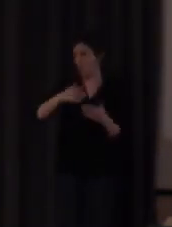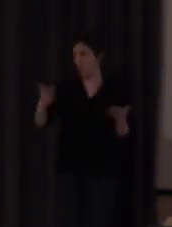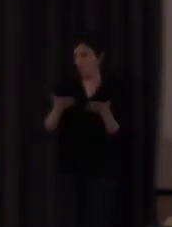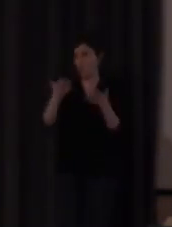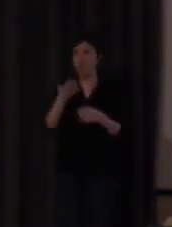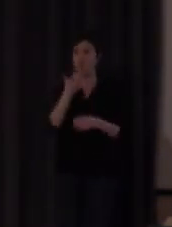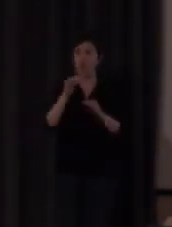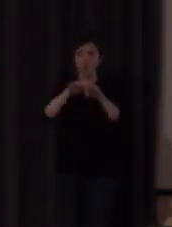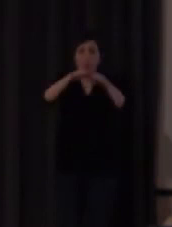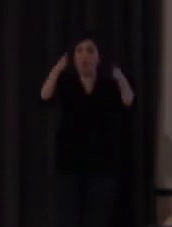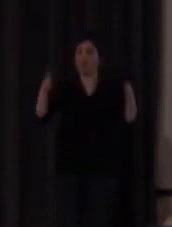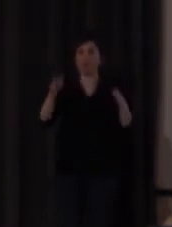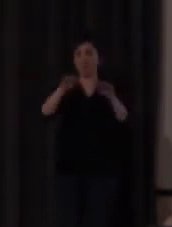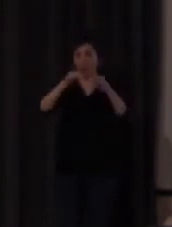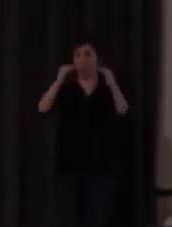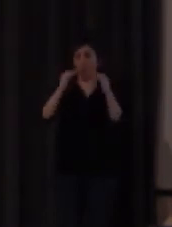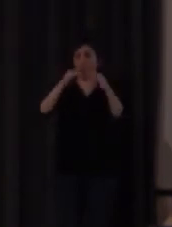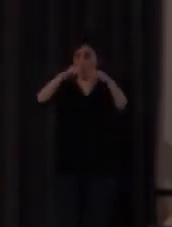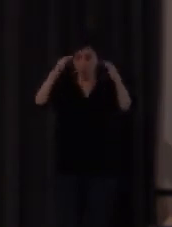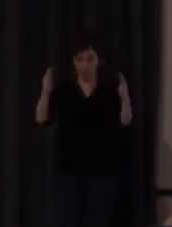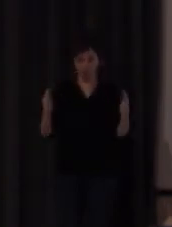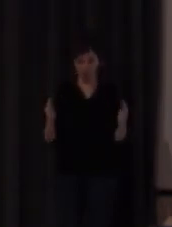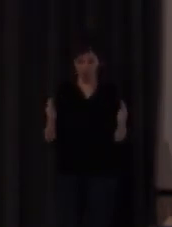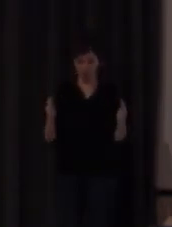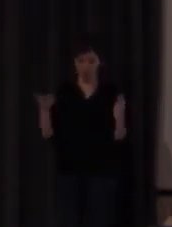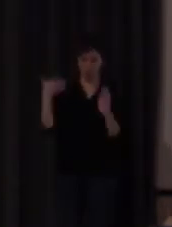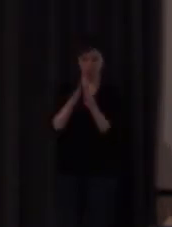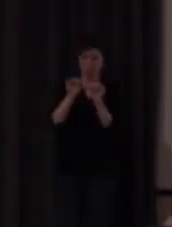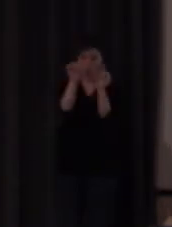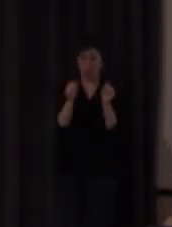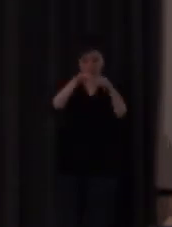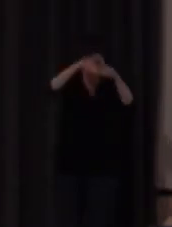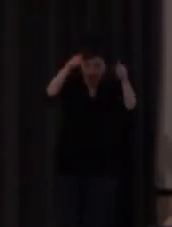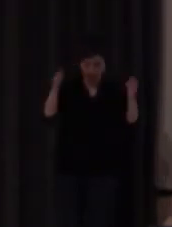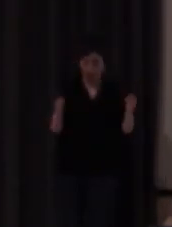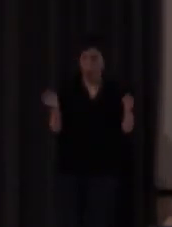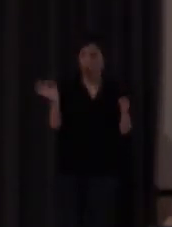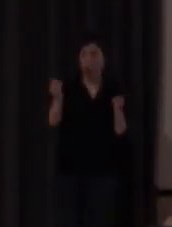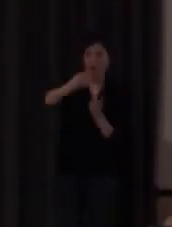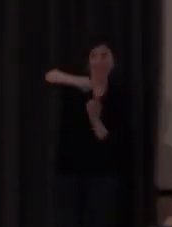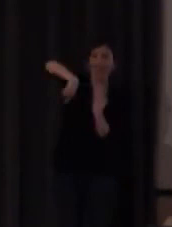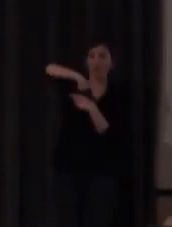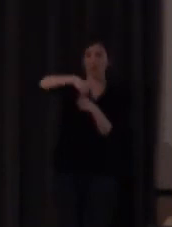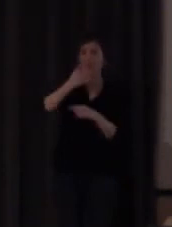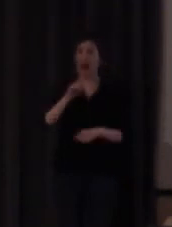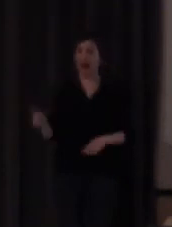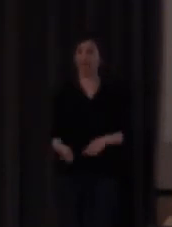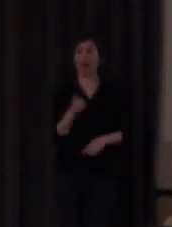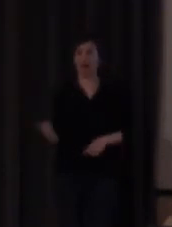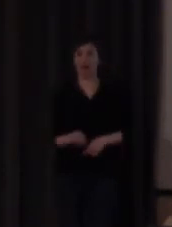signos como cueva por ejemplo que describe un movimiento curvo los movimientos con giros como lavadora